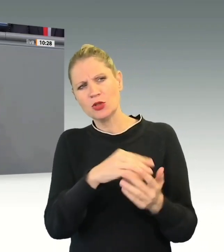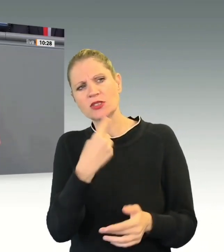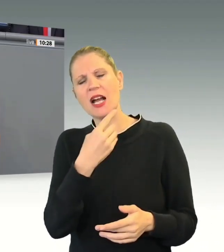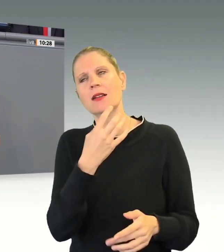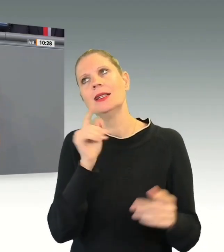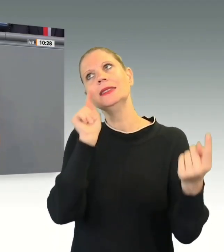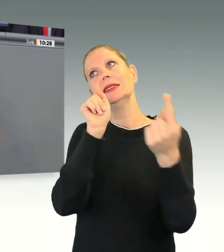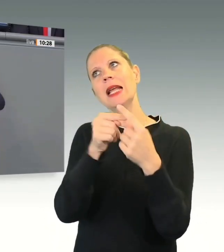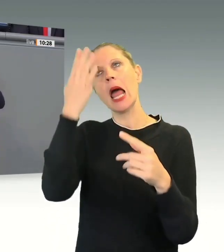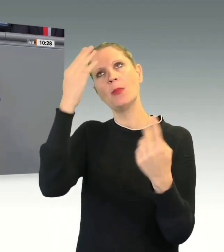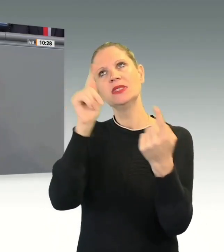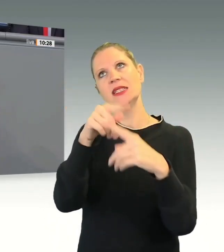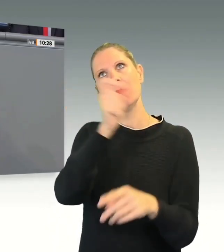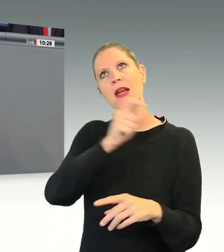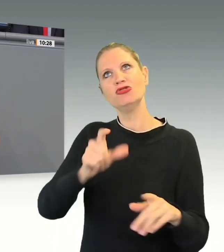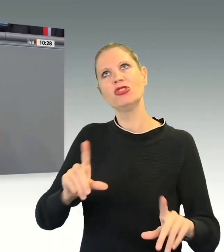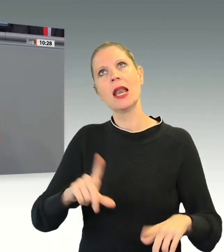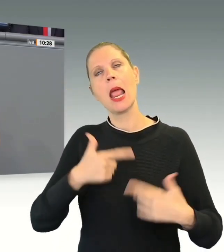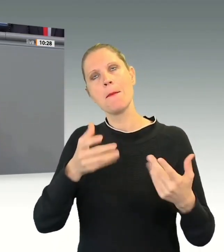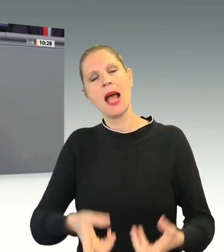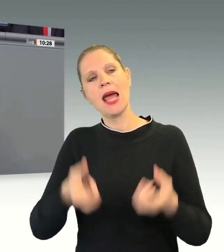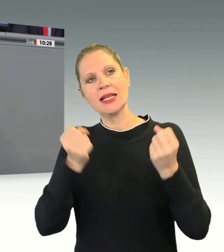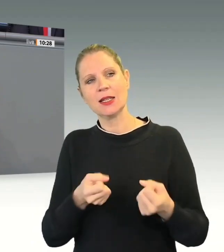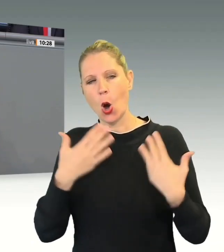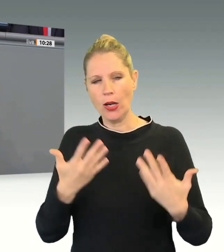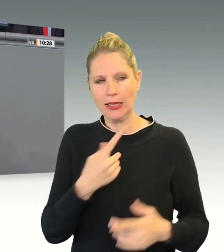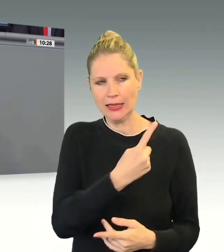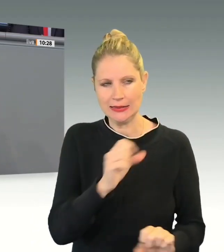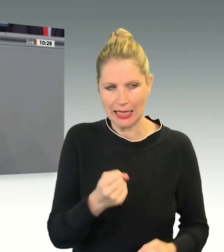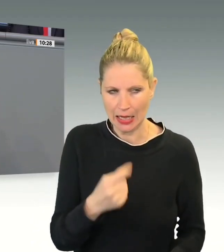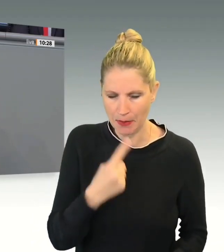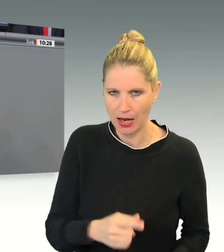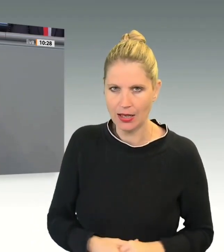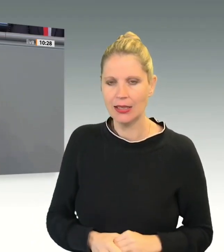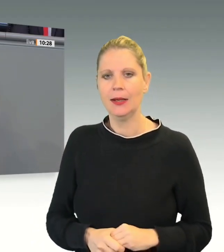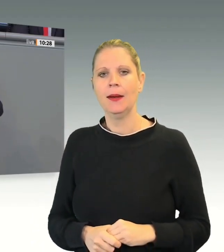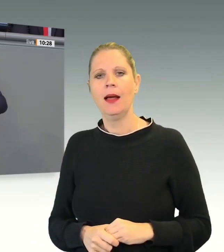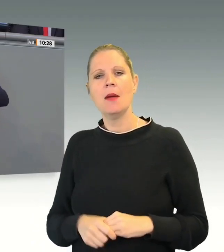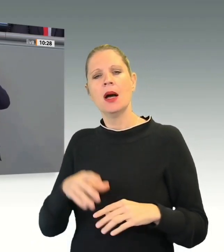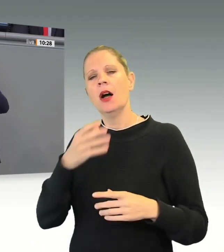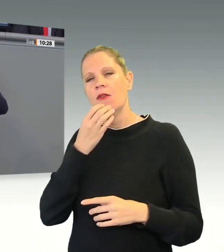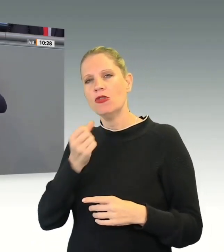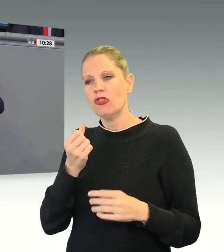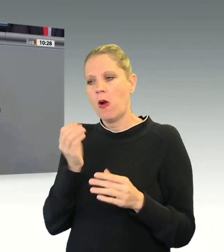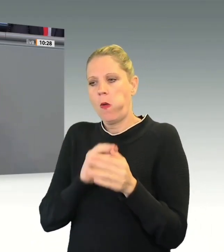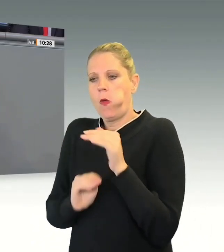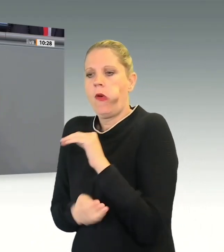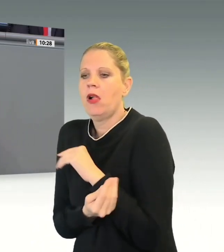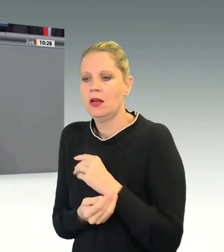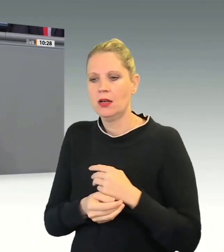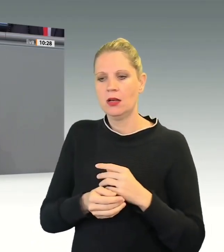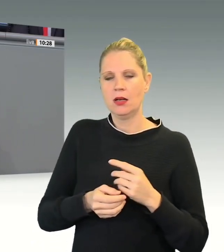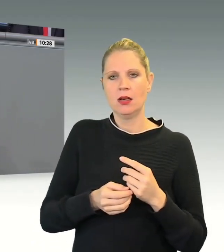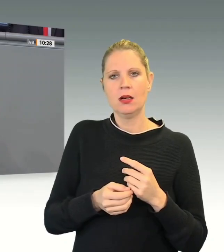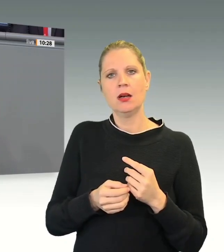geben zur Argumentation. Wenn Sie das ernsthaft wollen, wenn Sie also irreguläre Migration reduzieren wollen, damit Menschen sich nicht auf den